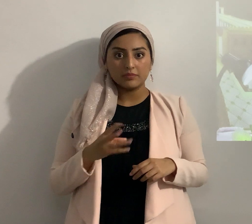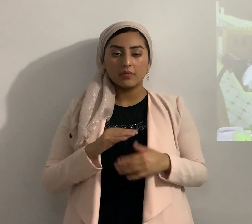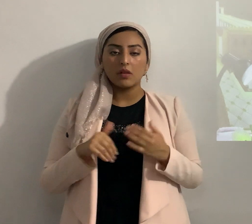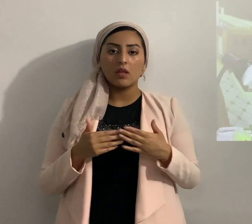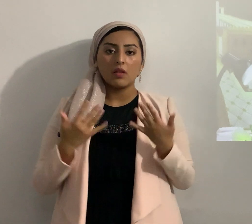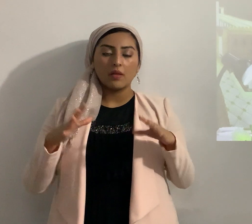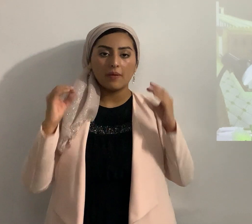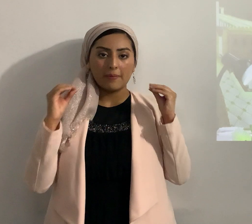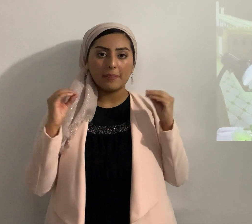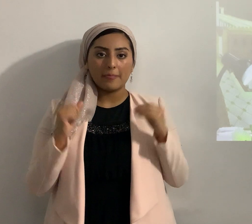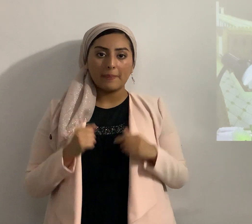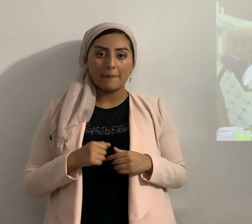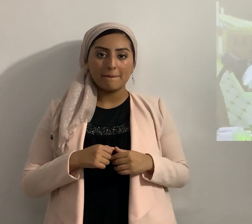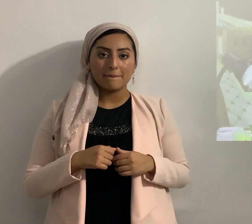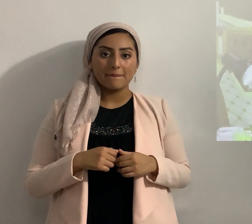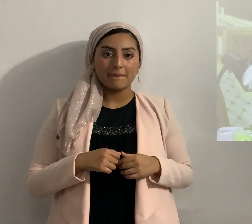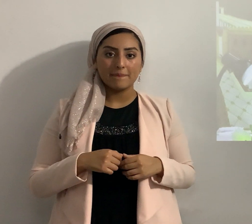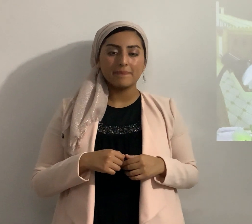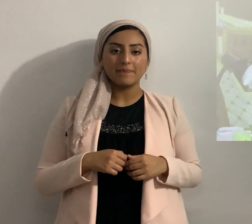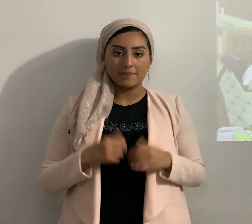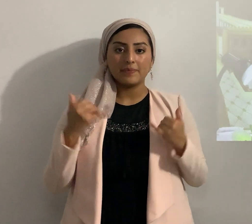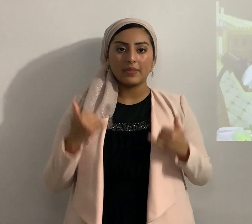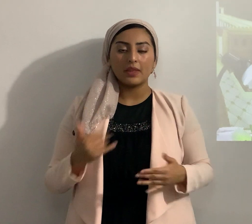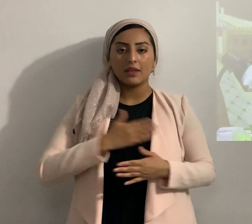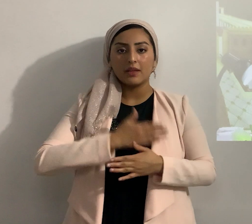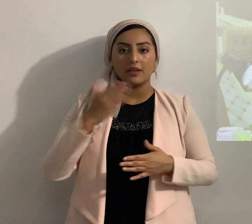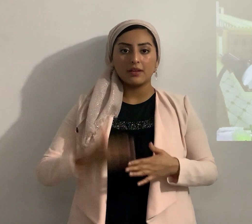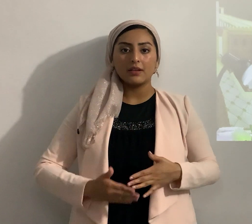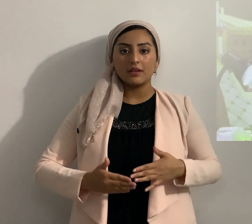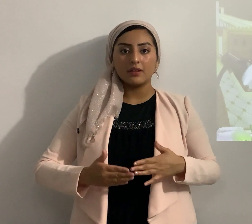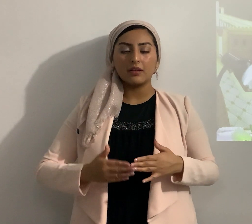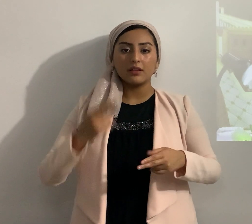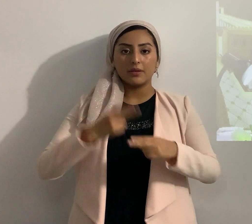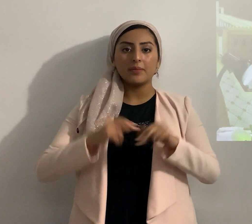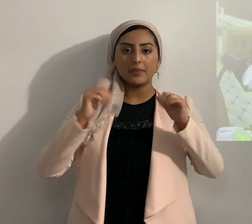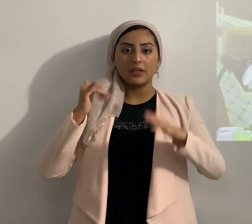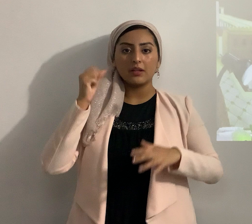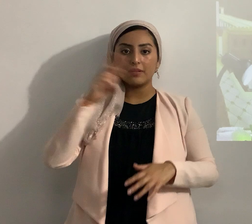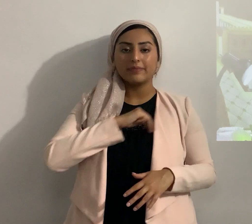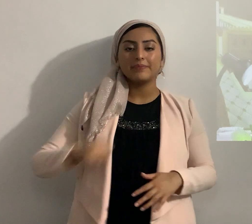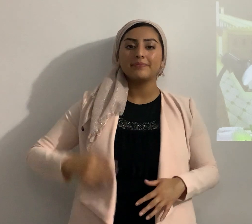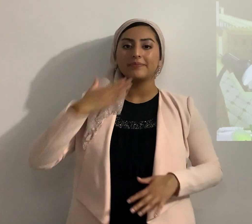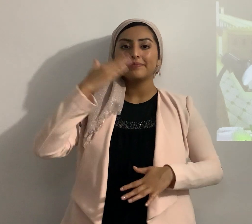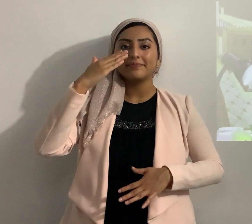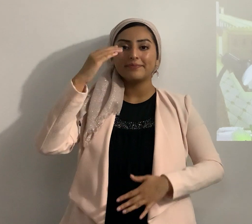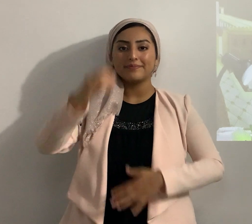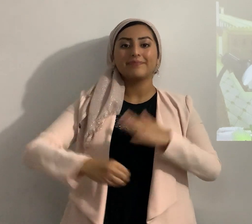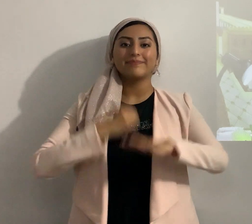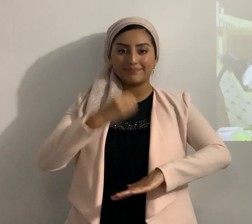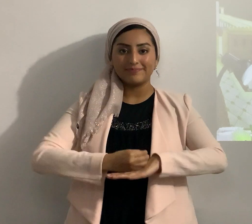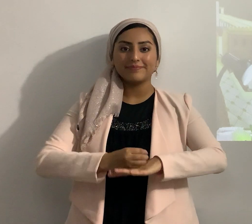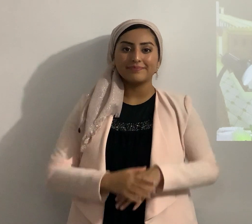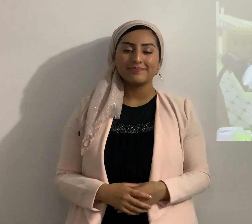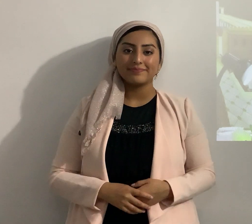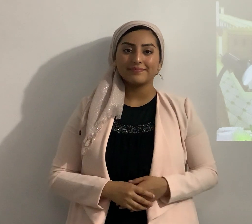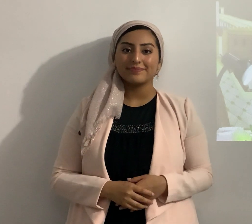ya expliqué bueno hasta aquí dejo la administración en nombre bendito de Yeshua Mashiach Omein Ve Omein ¿de ¿de